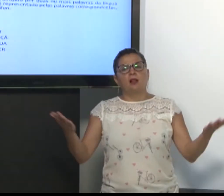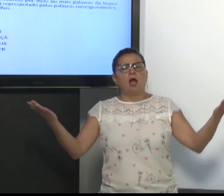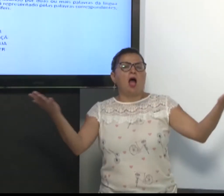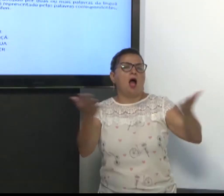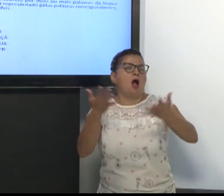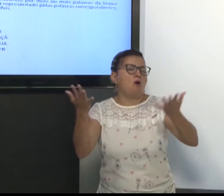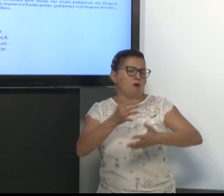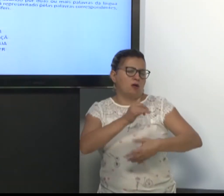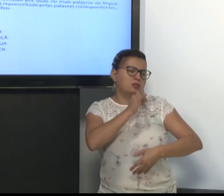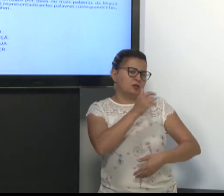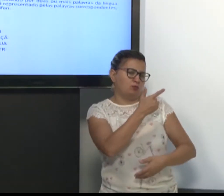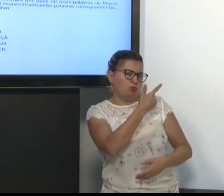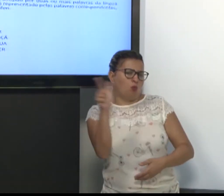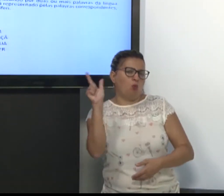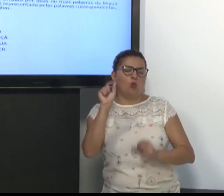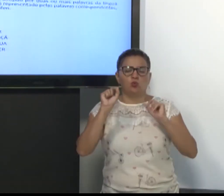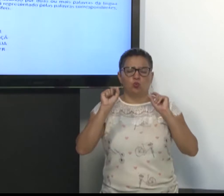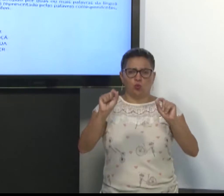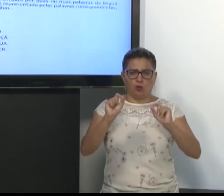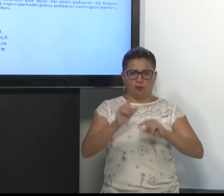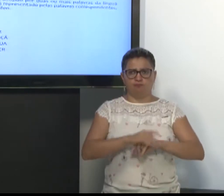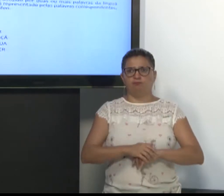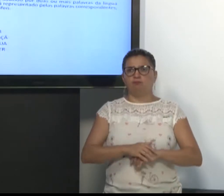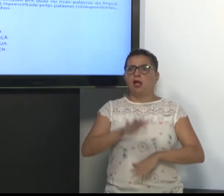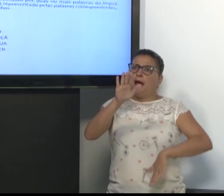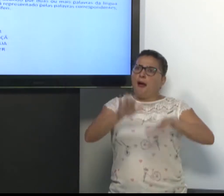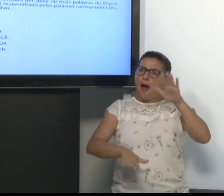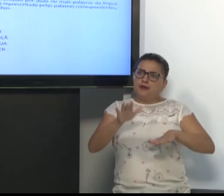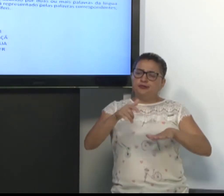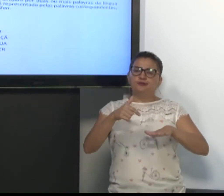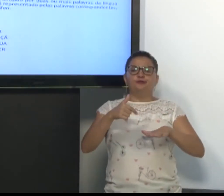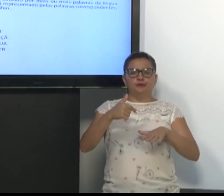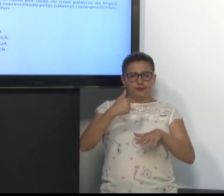Agora, tem outros tipos também. Que utilizam apenas um sinal.